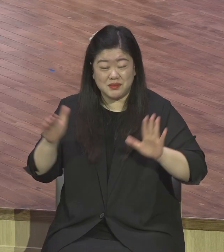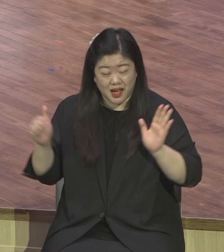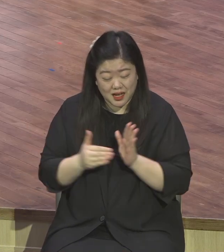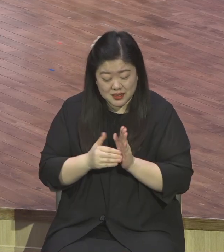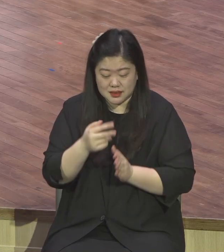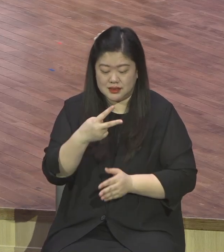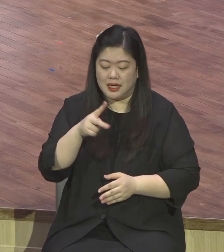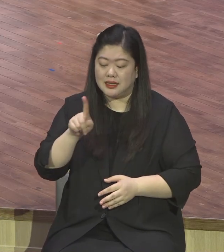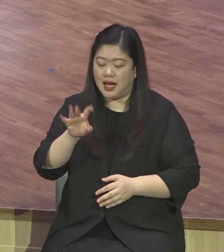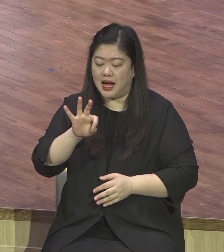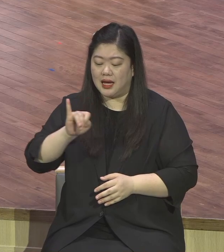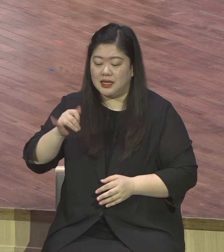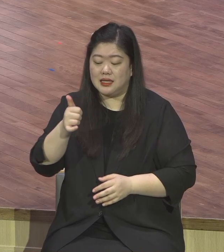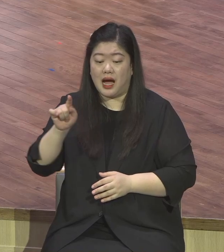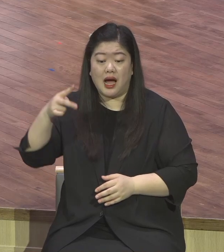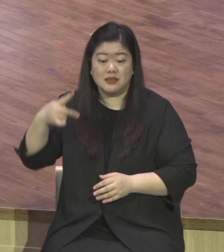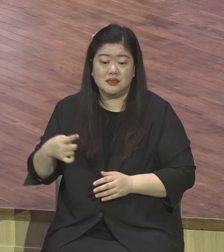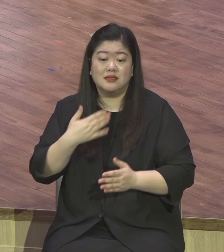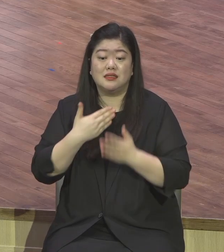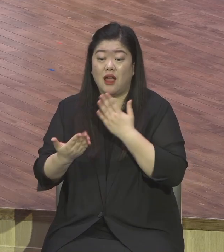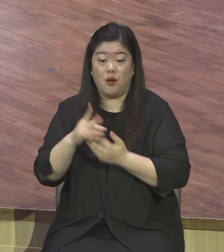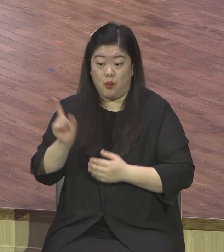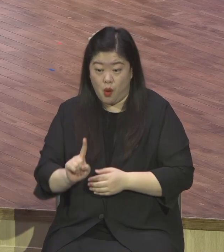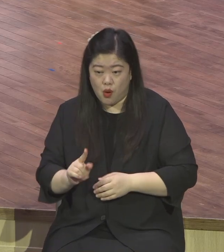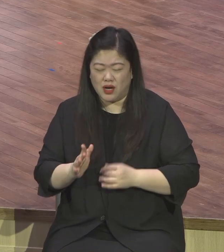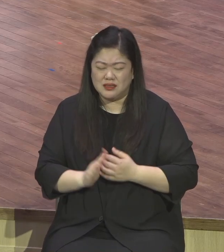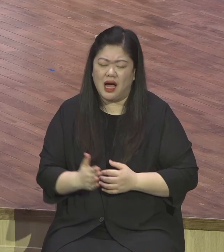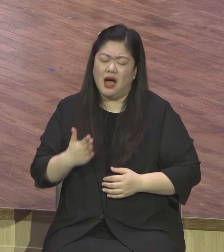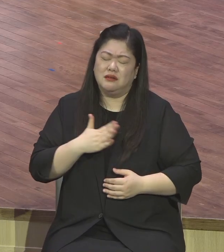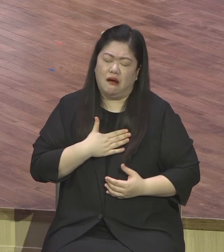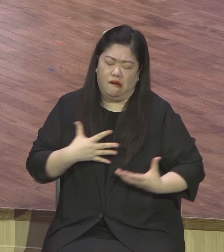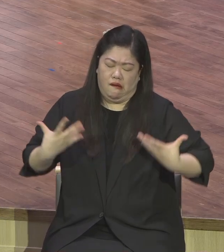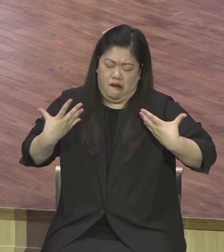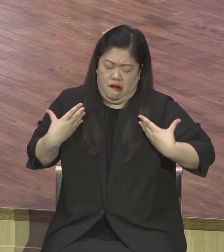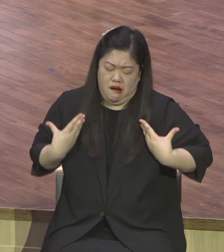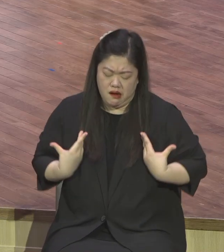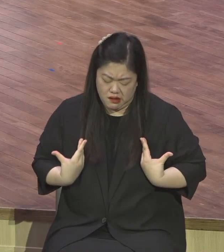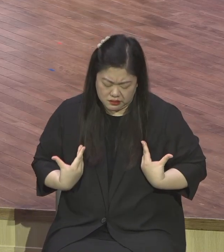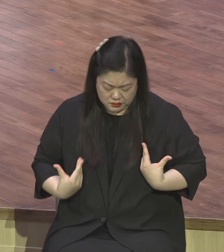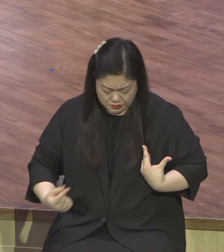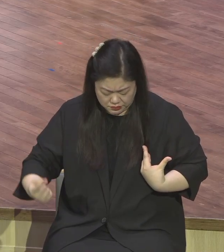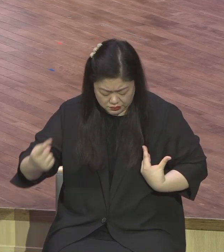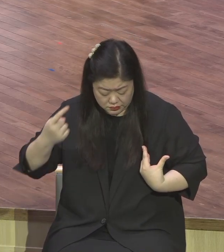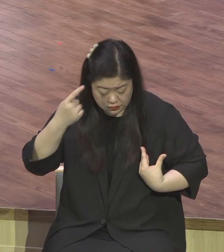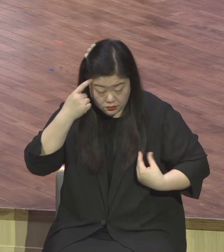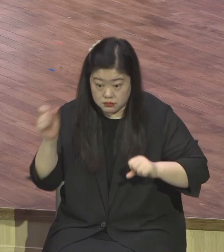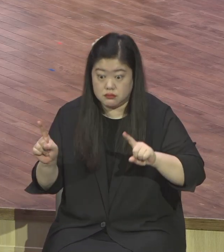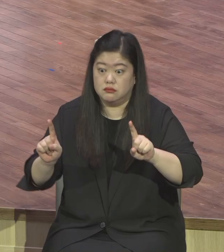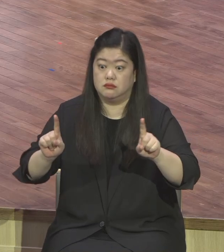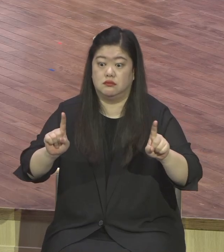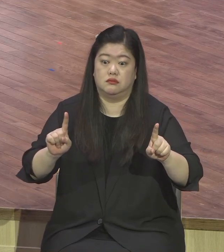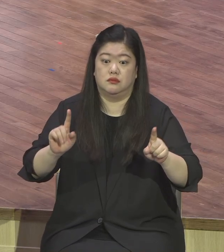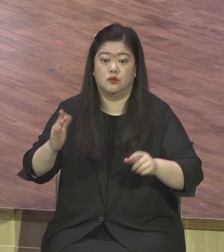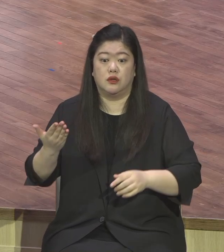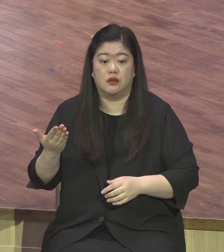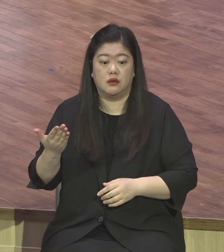죽으려고 했는데 살고 그때 내 상황이 죽고 싶었으니까 죽어도 좋다 하는 그런 상황인데